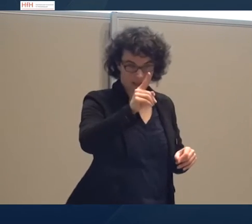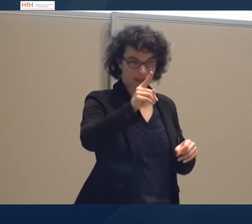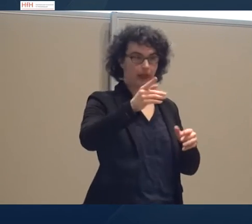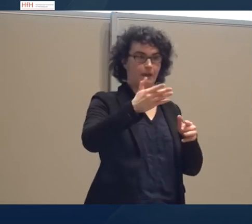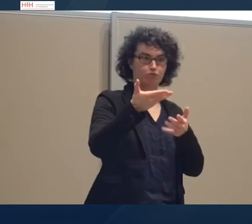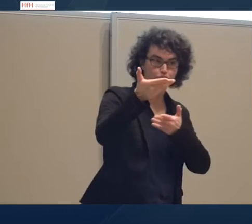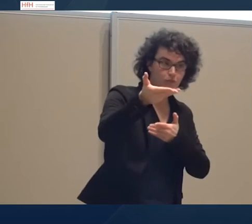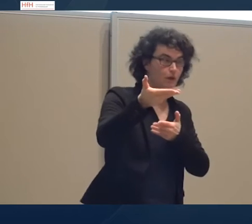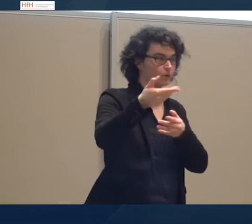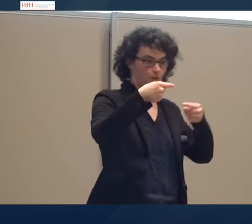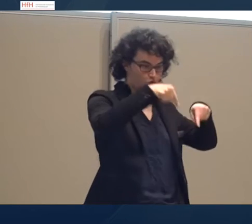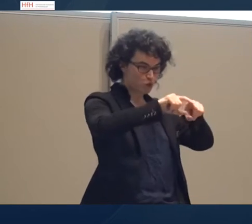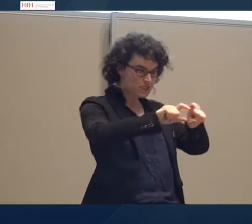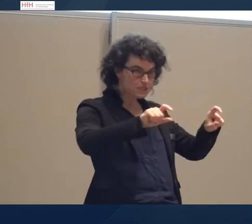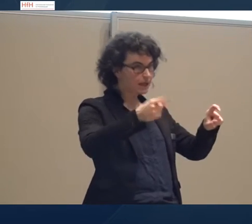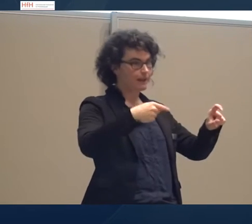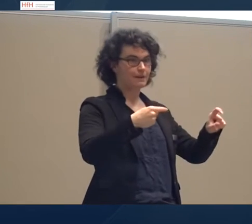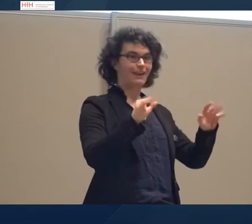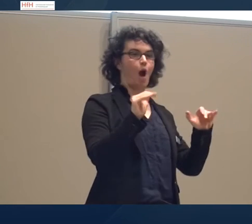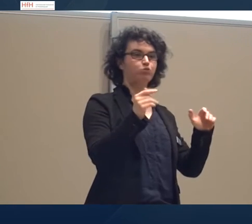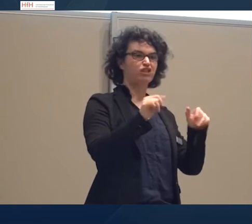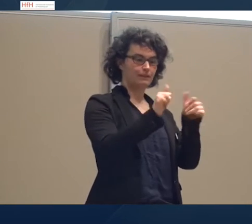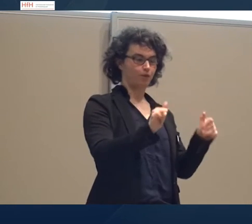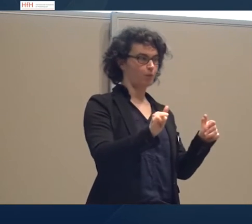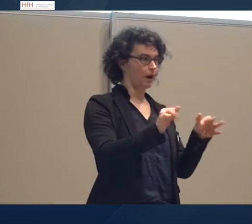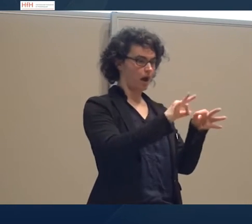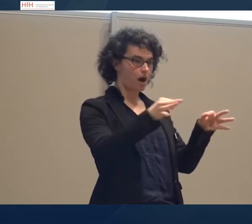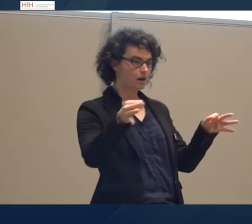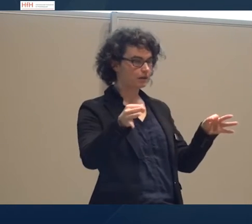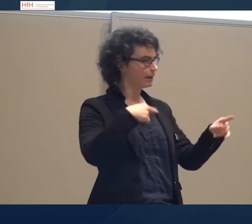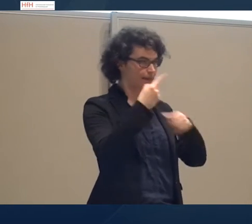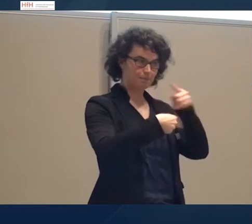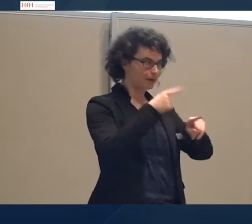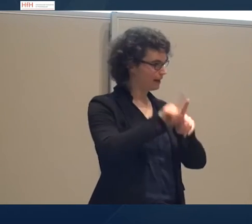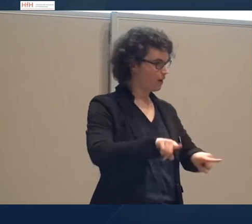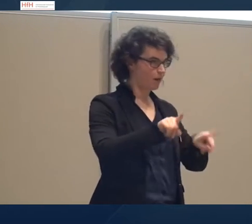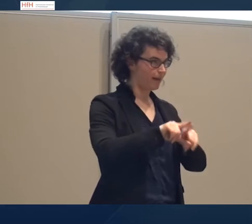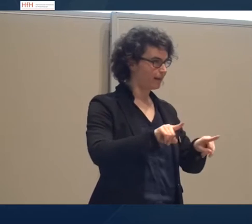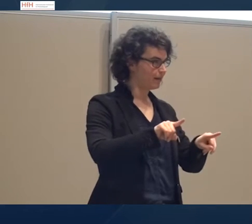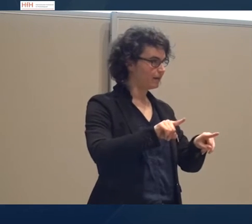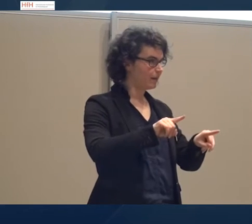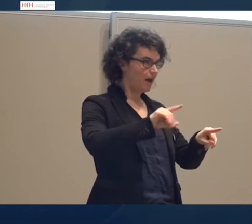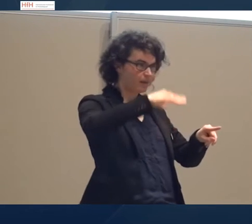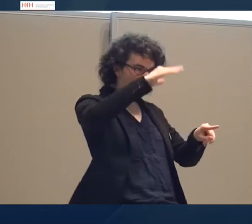Abschiedsform, einfache Sachen. Aber auch, wie die Sprache, die da drin genutzt wird, aussehen soll.